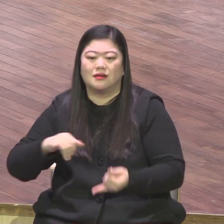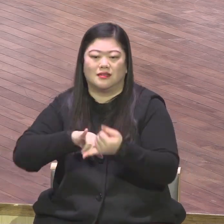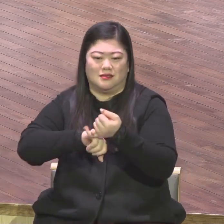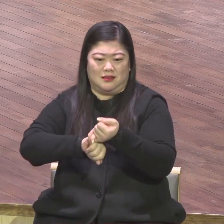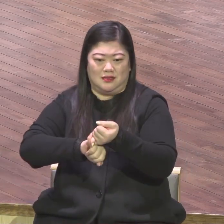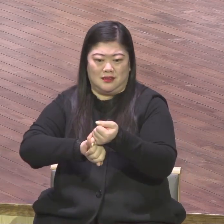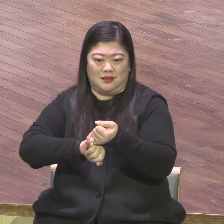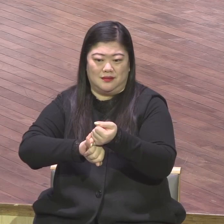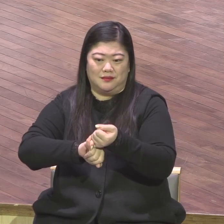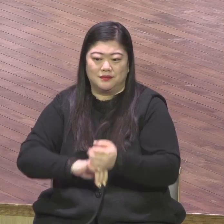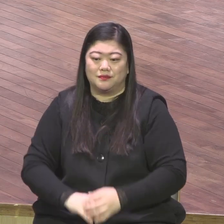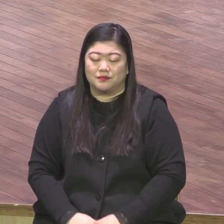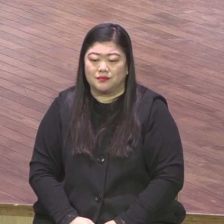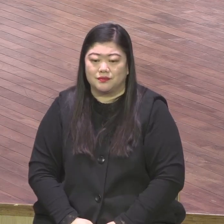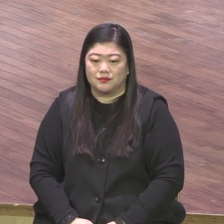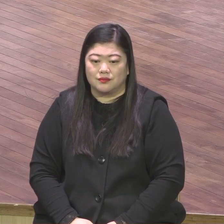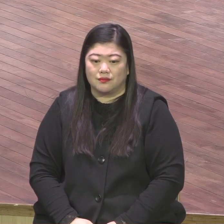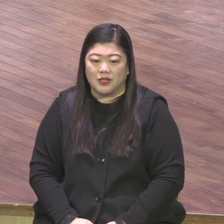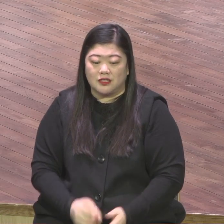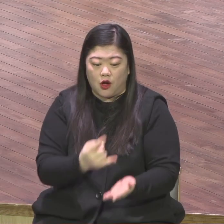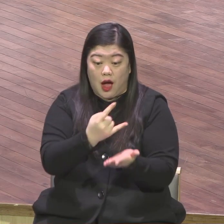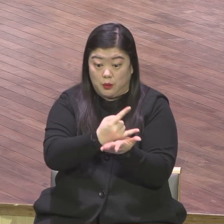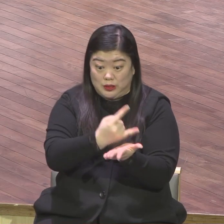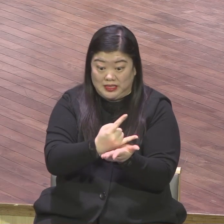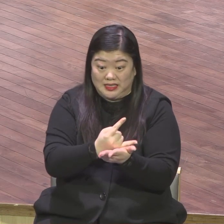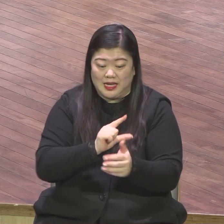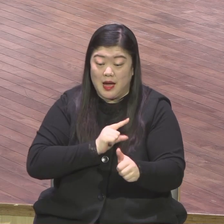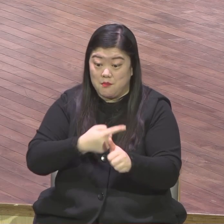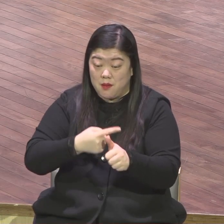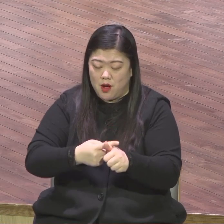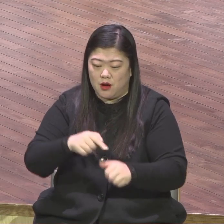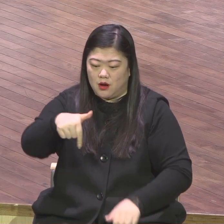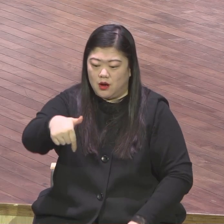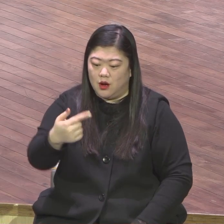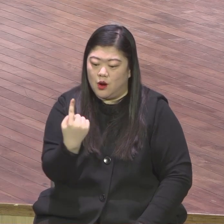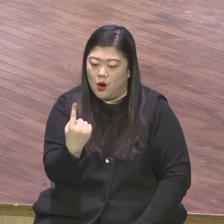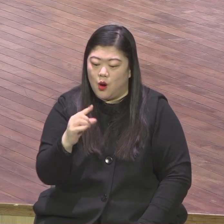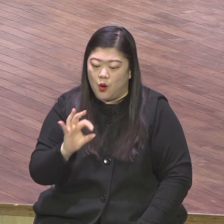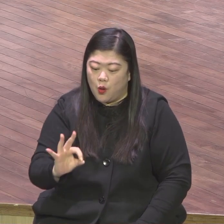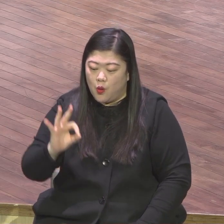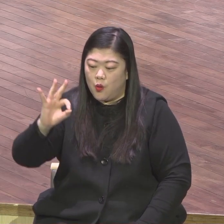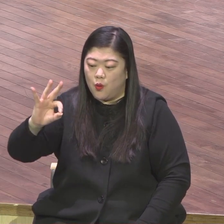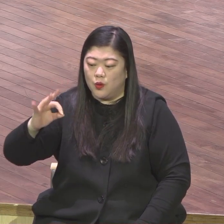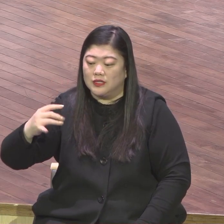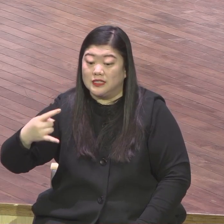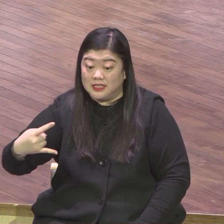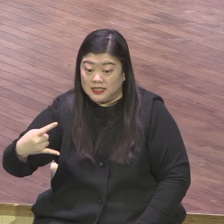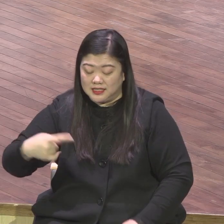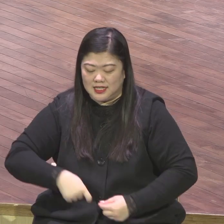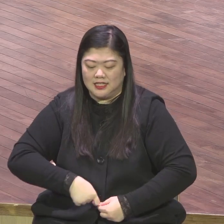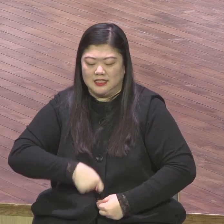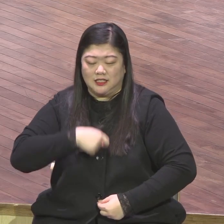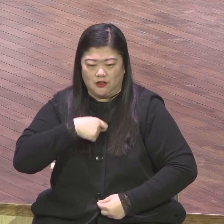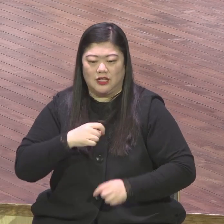암호서를 공의의 선지자로 부른데 그런데 사람들이 여기서 또 공의 공의라는 표현만